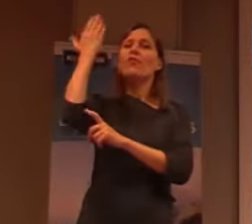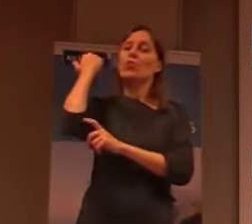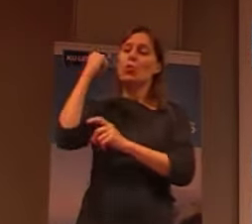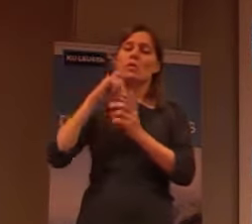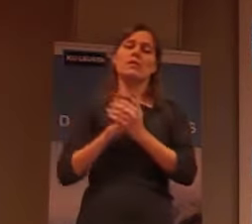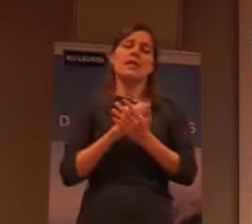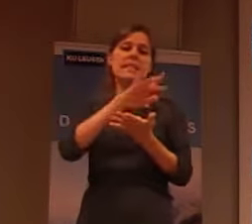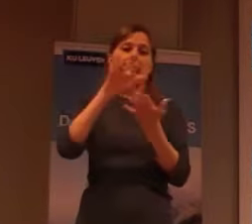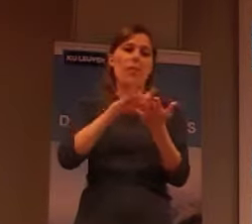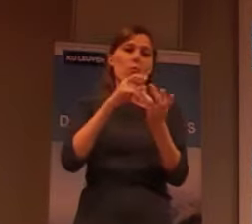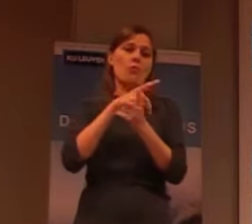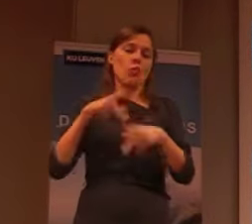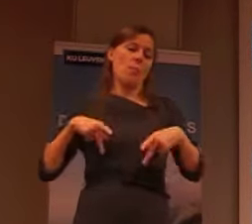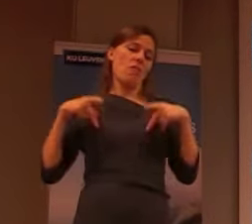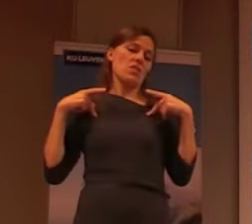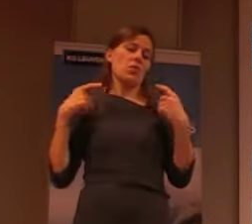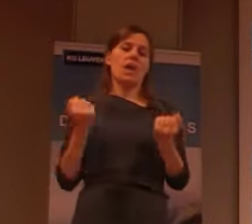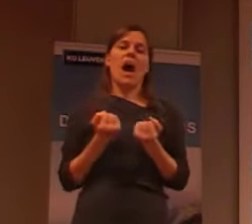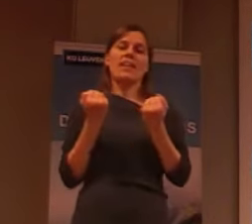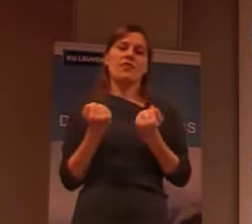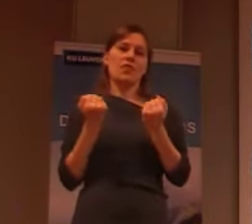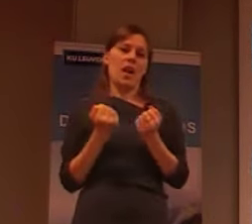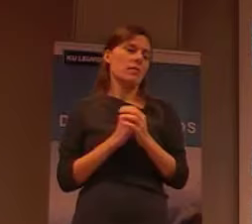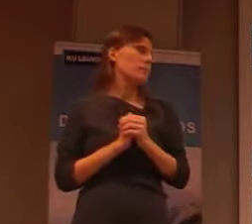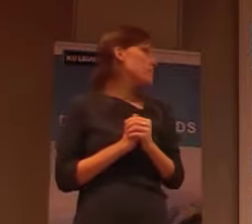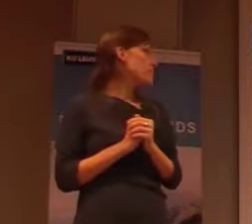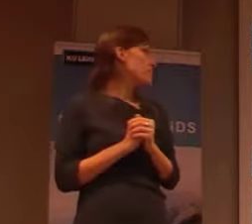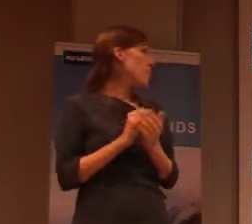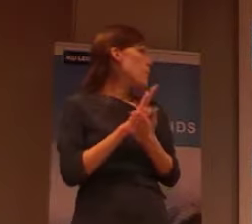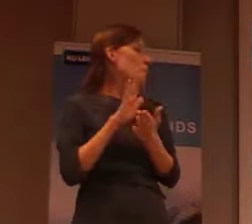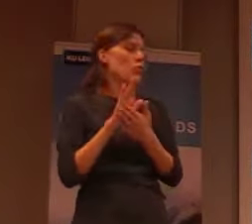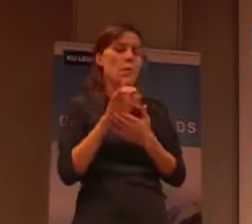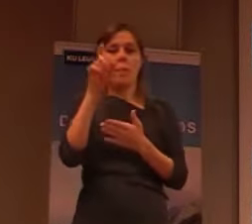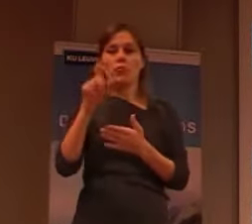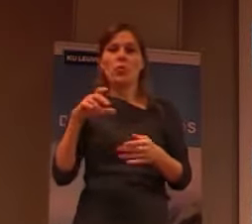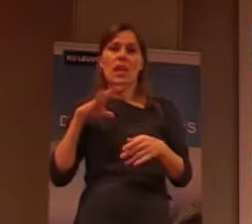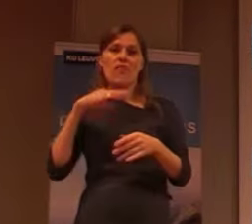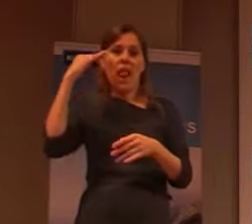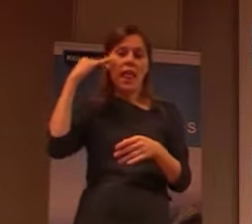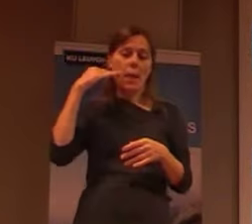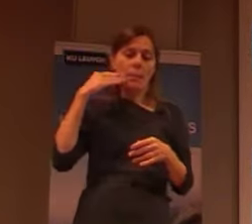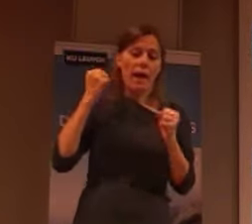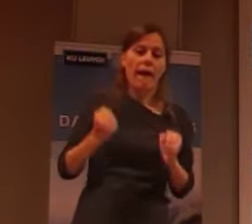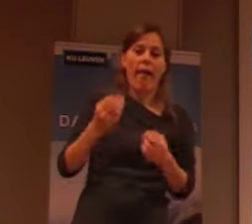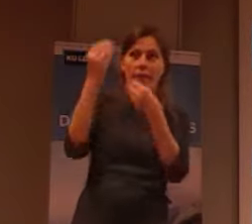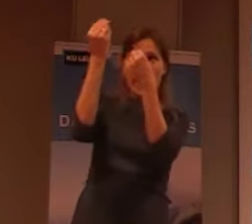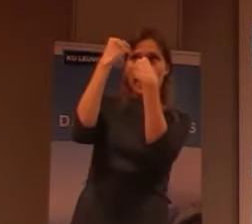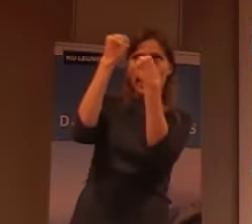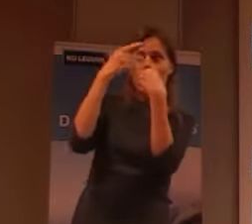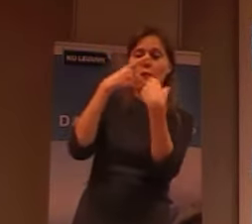alle soorten werkjes leren doen, of leren werken met leren, of leren werken met